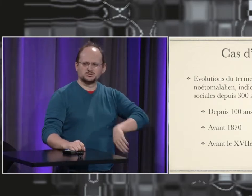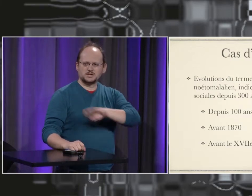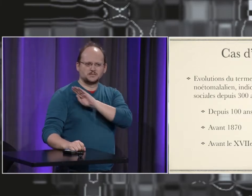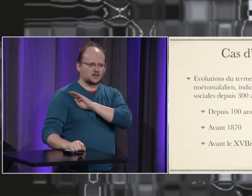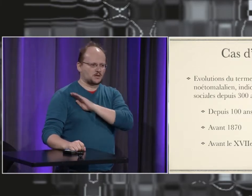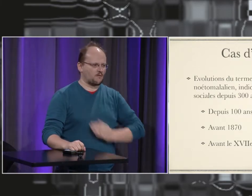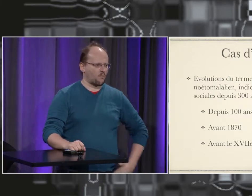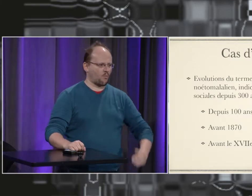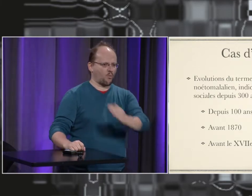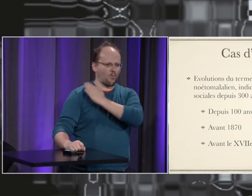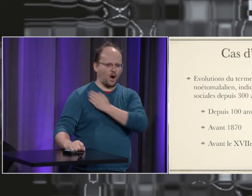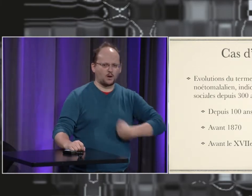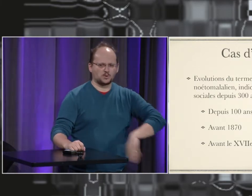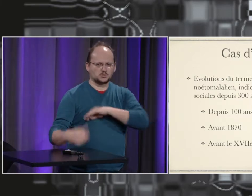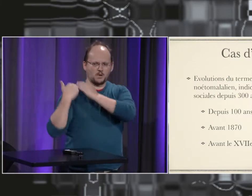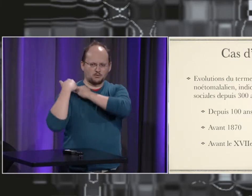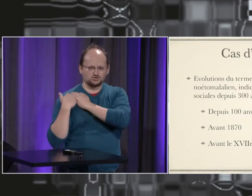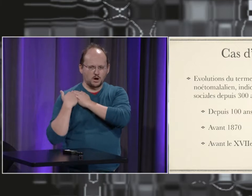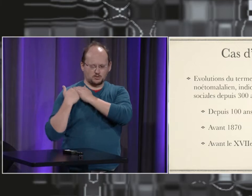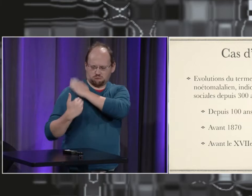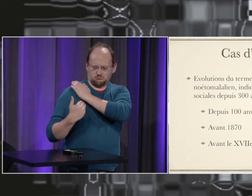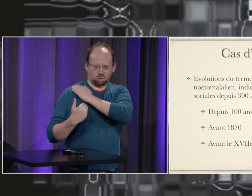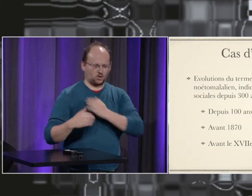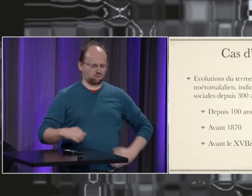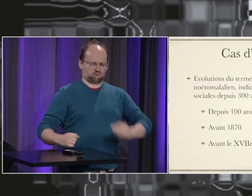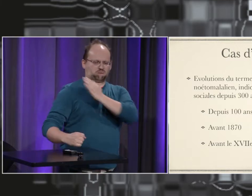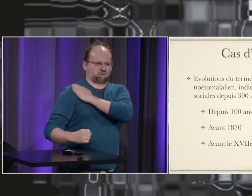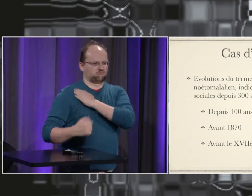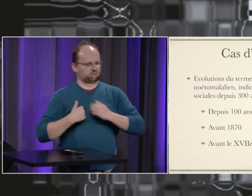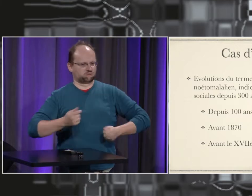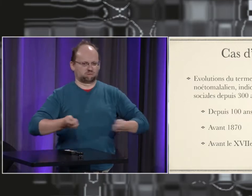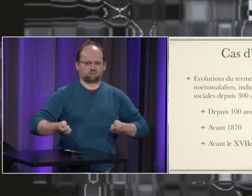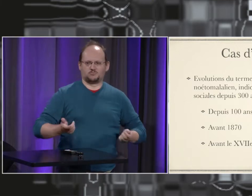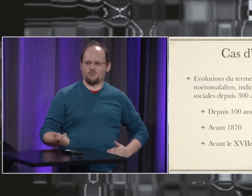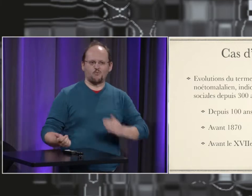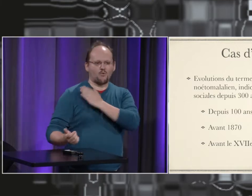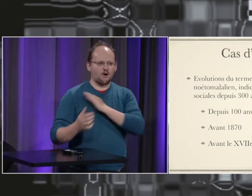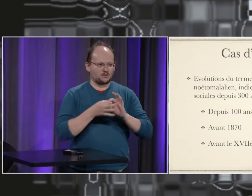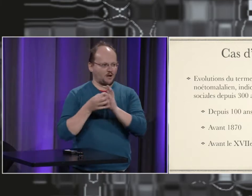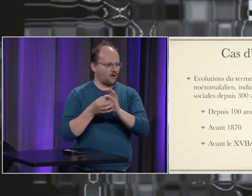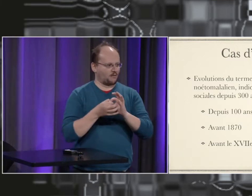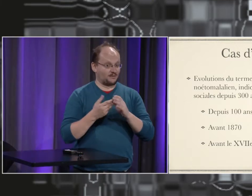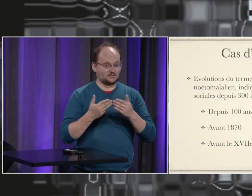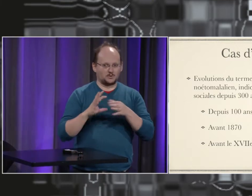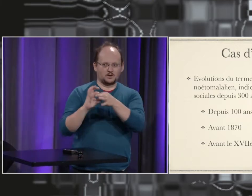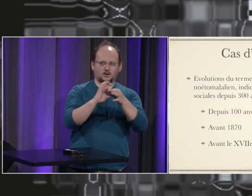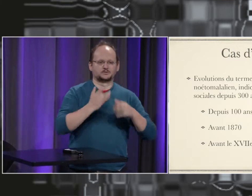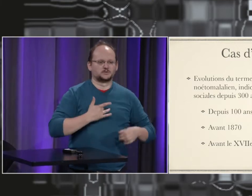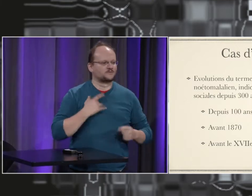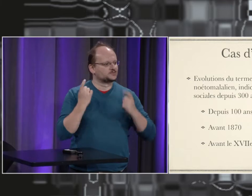alors ça fait penser au signe responsable la charge de la responsabilité quand on est quand on a des responsabilités